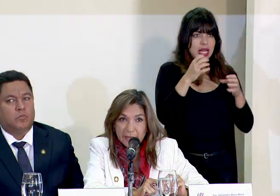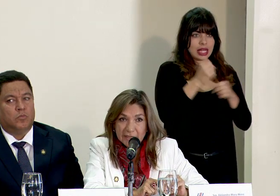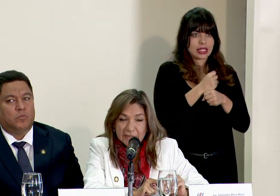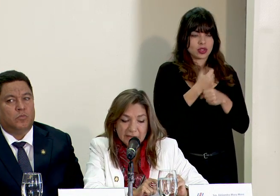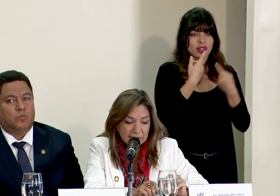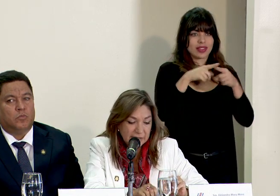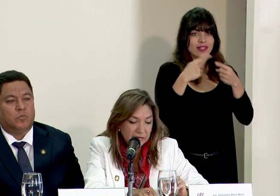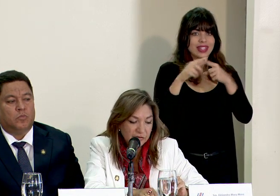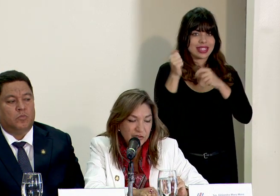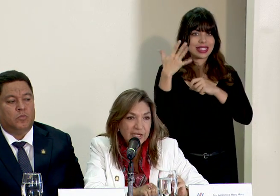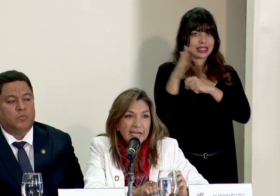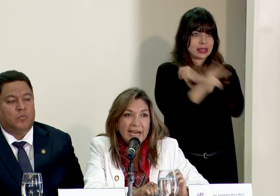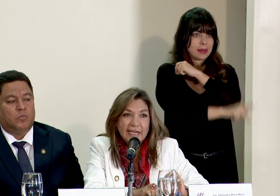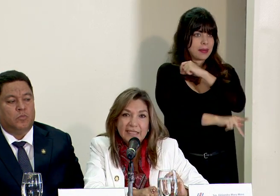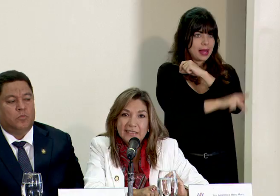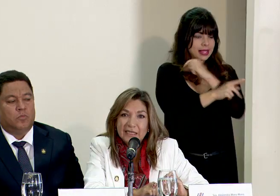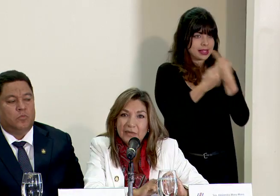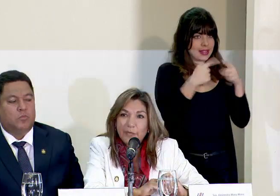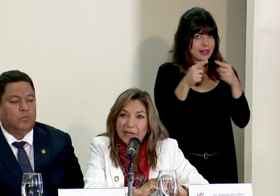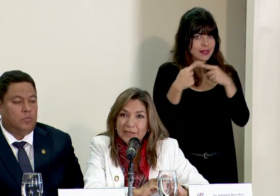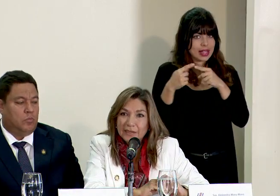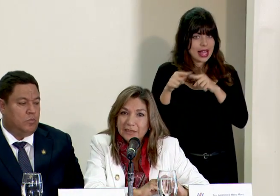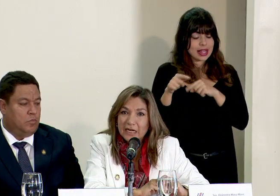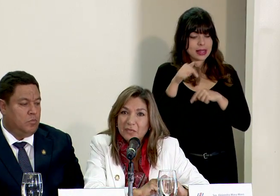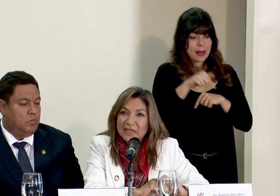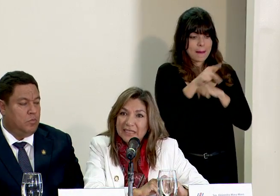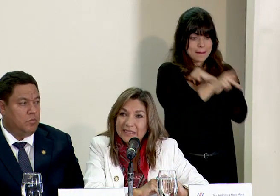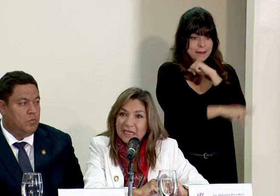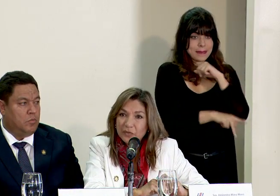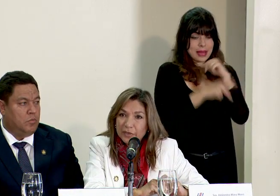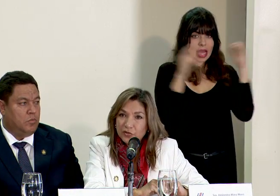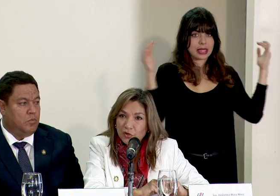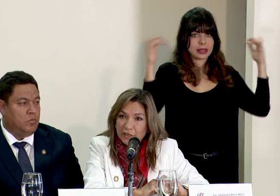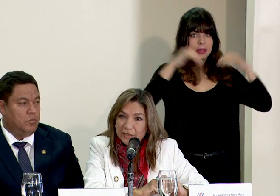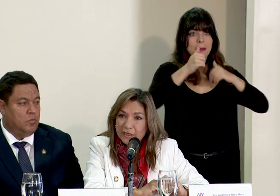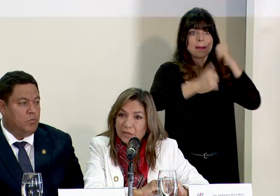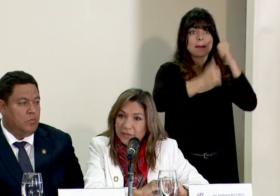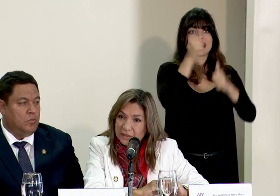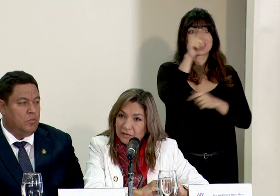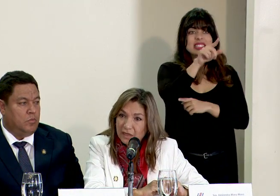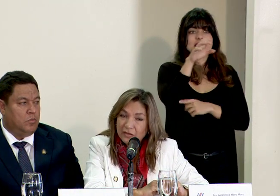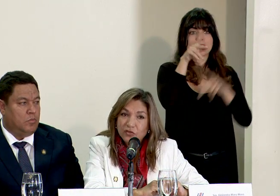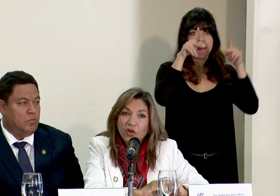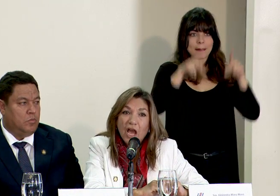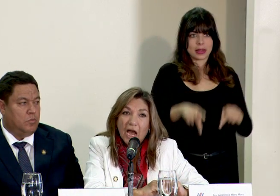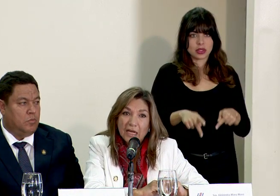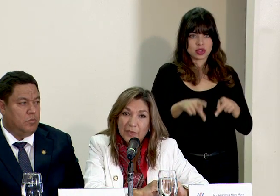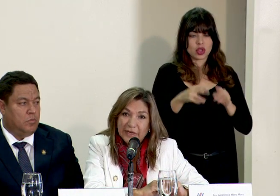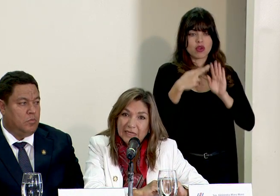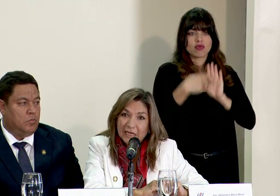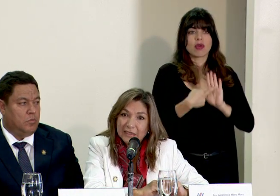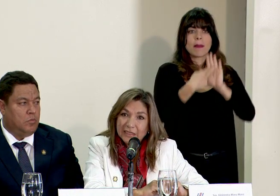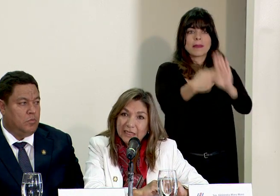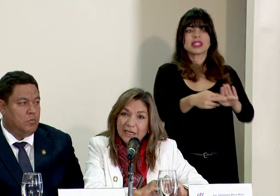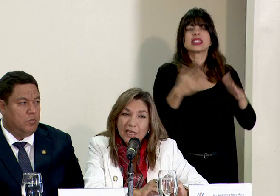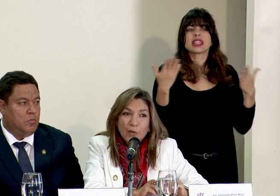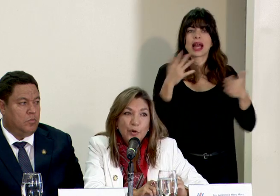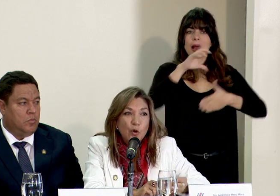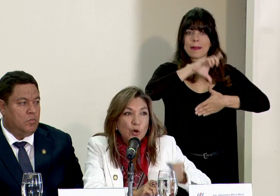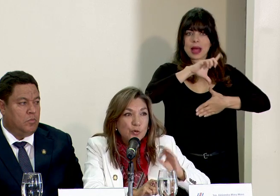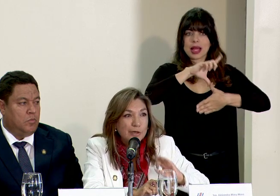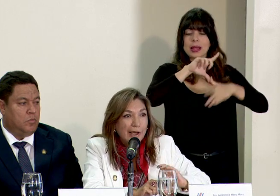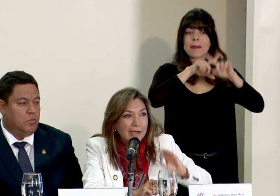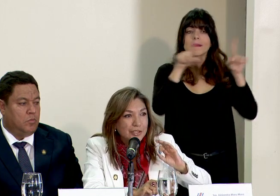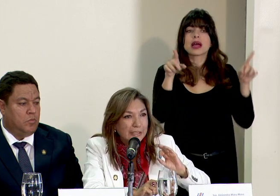15 países distintos. En este país estarán más de 100 personas representando a la América Latina,